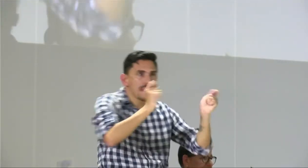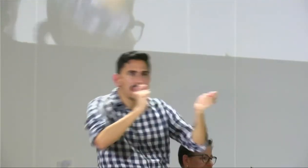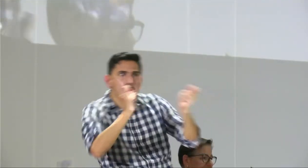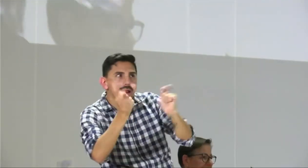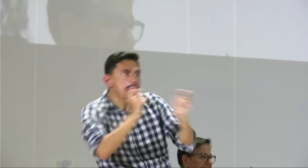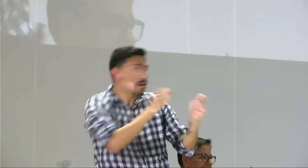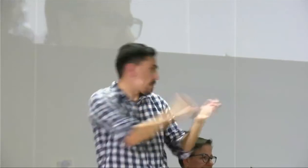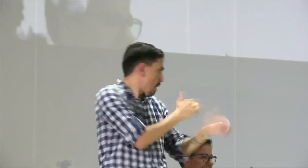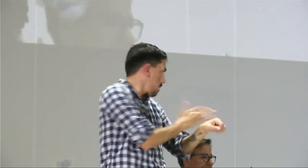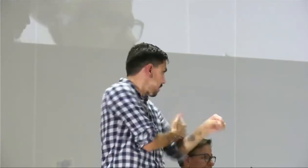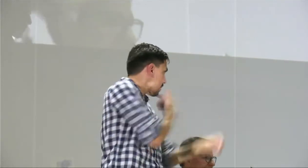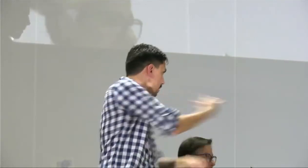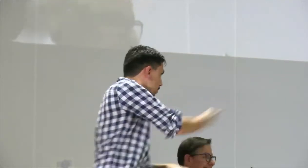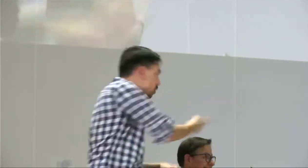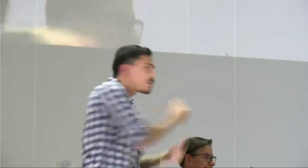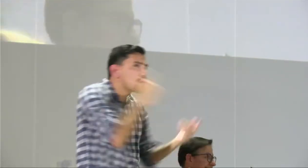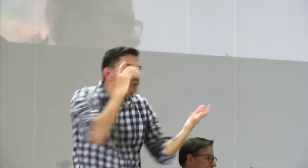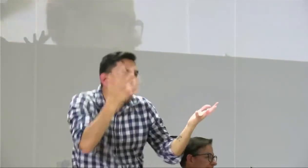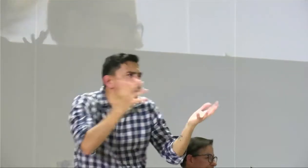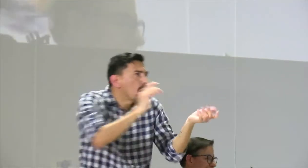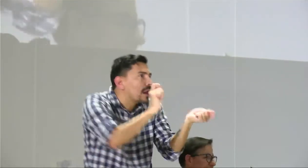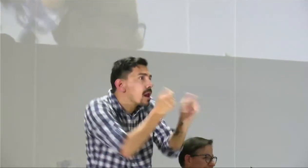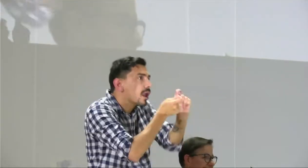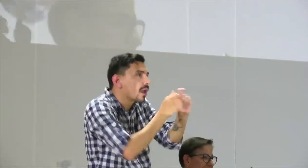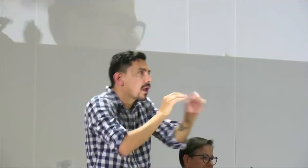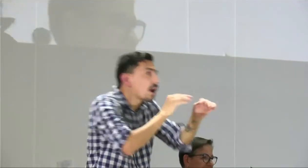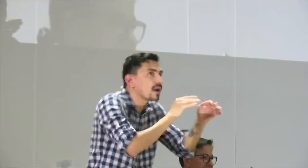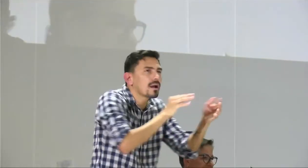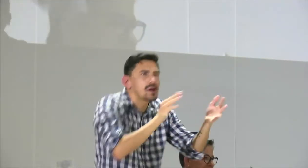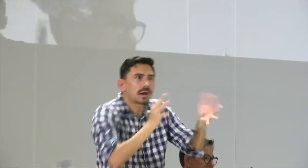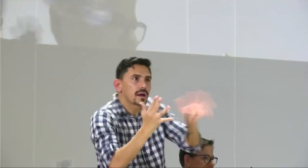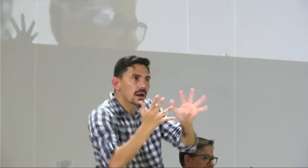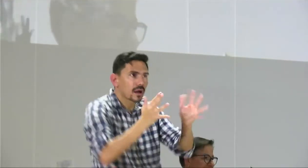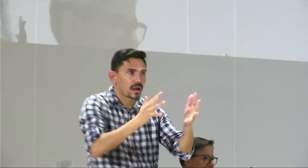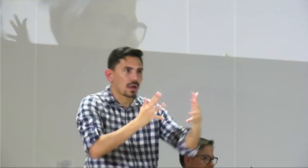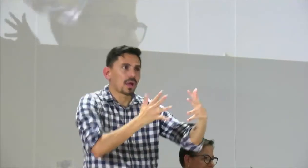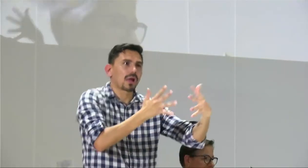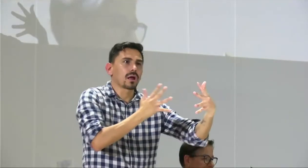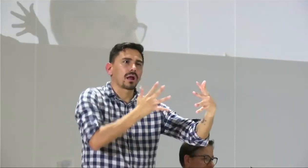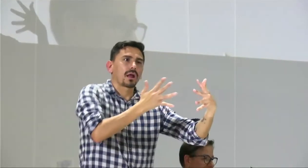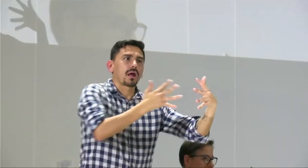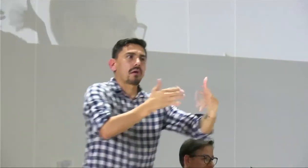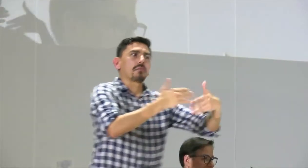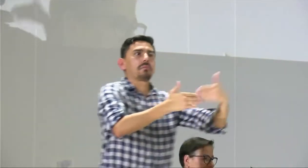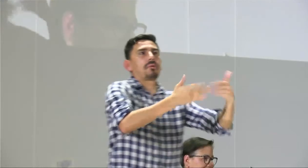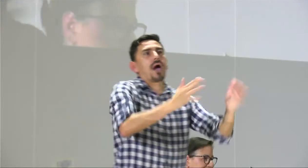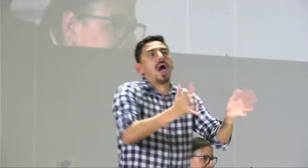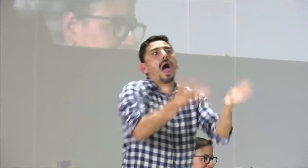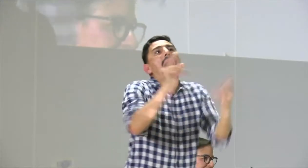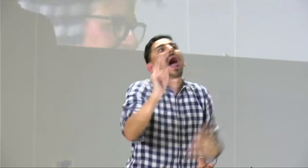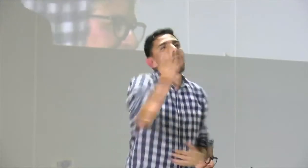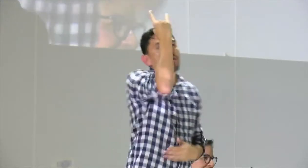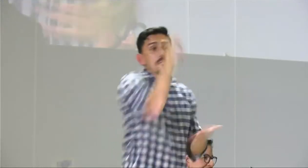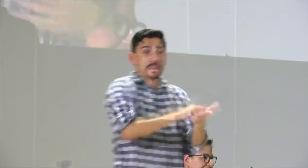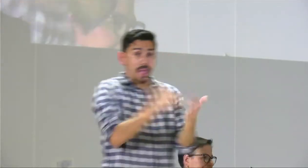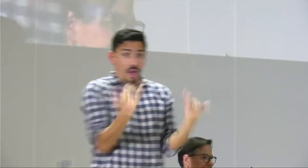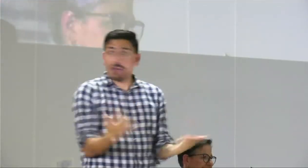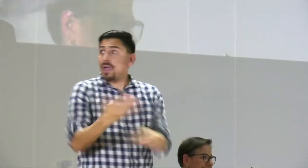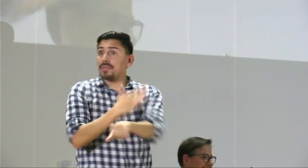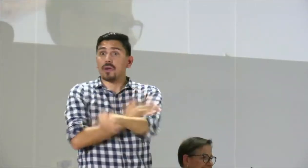estrategias de ajustes y como decía tanto Marlene como Diego hay que hacer estos ajustes poco a poco hasta llegar realmente a